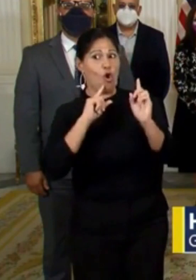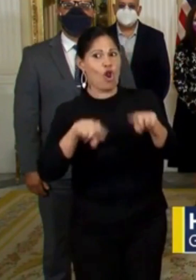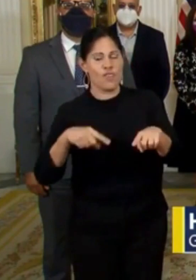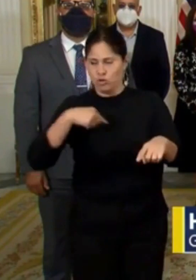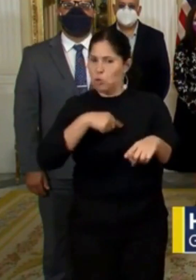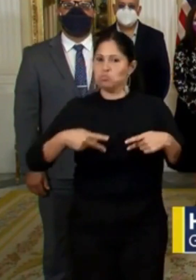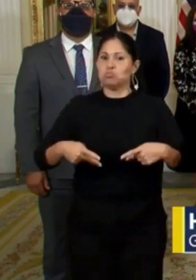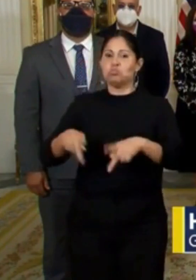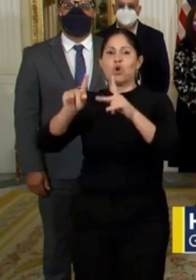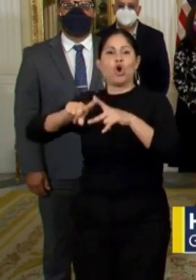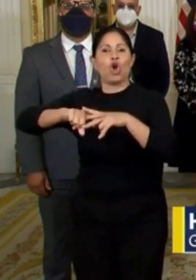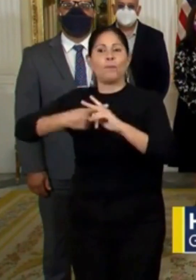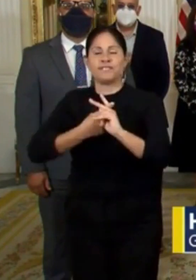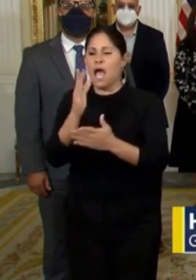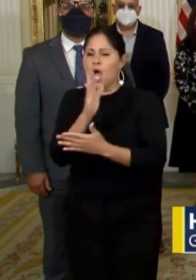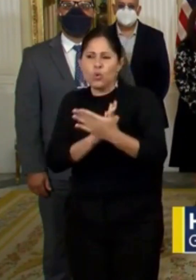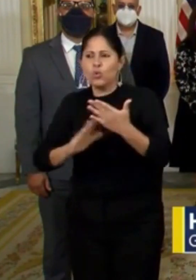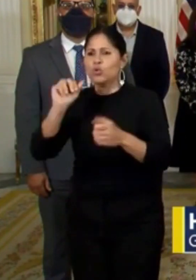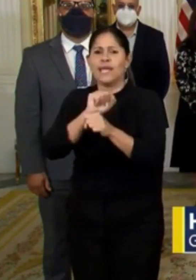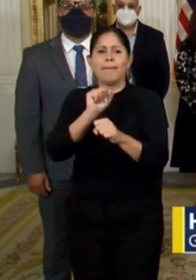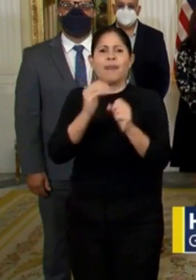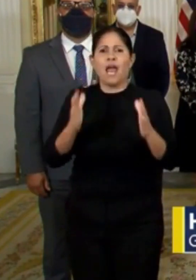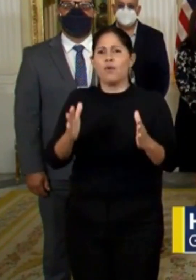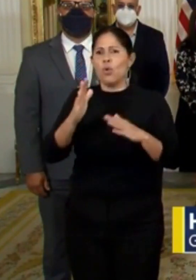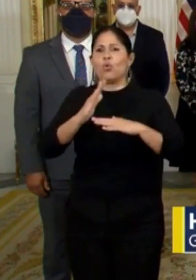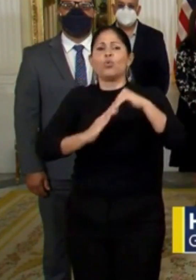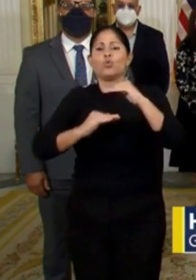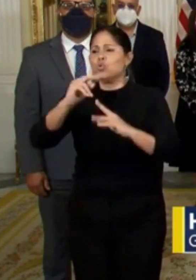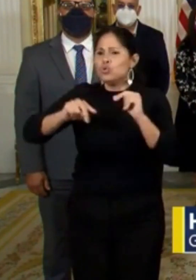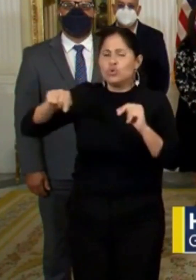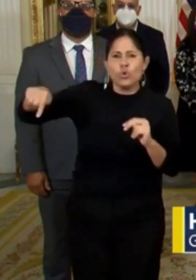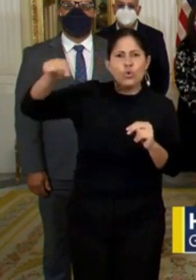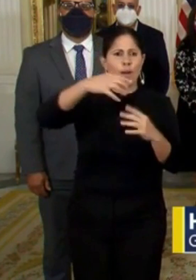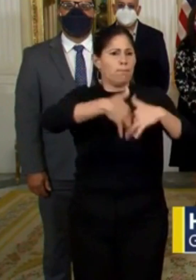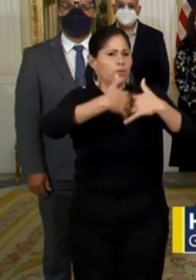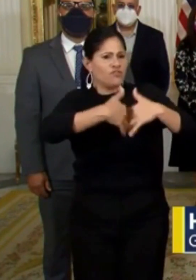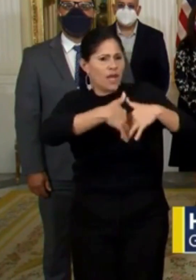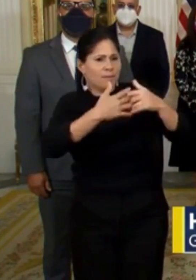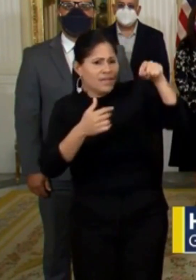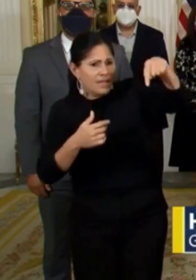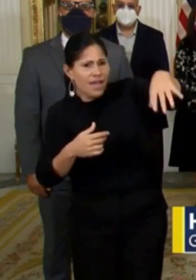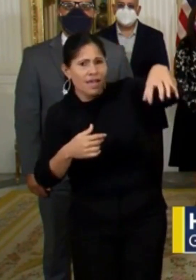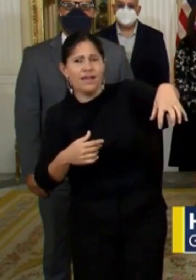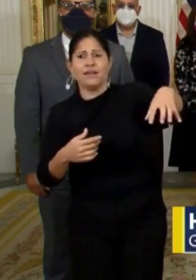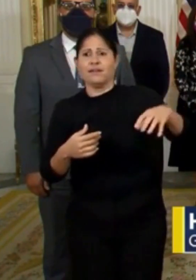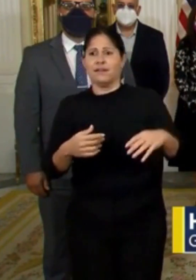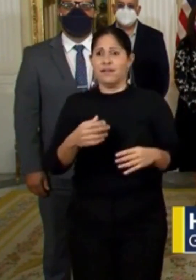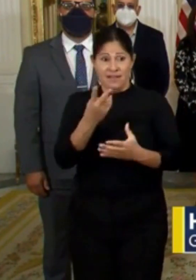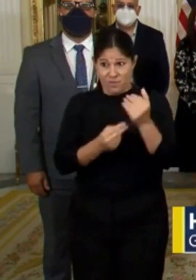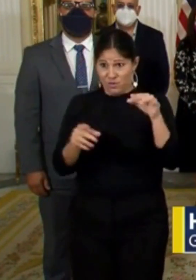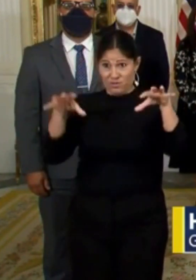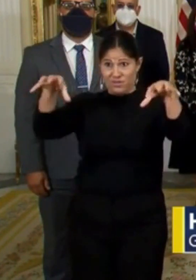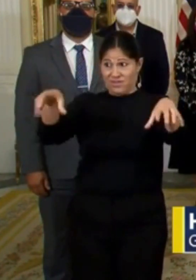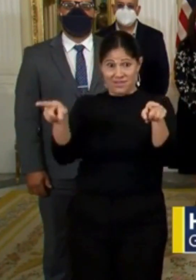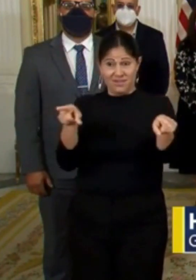el inicio de algunos trabajos en la industria de la construcción y la manufactura. En ambos casos, las